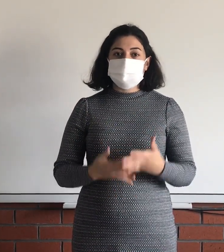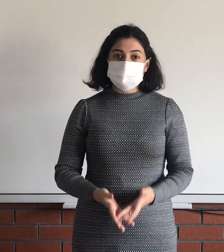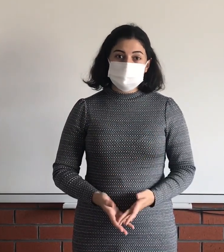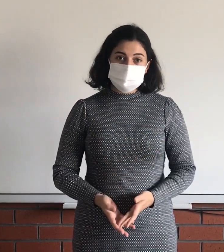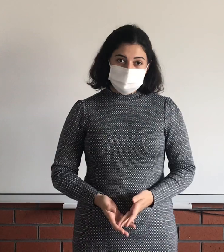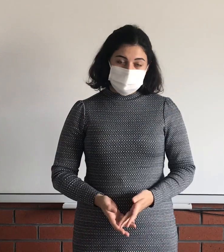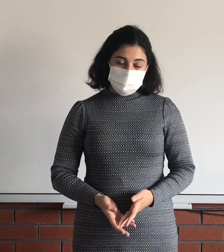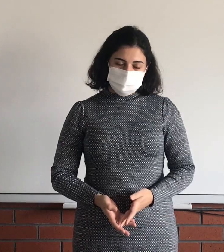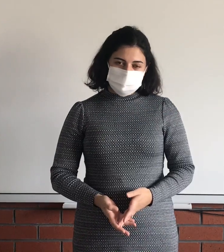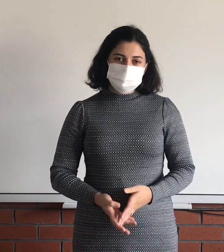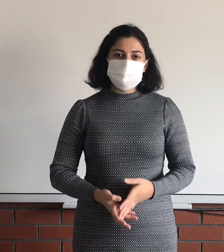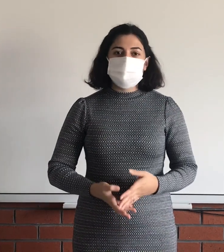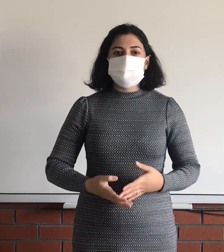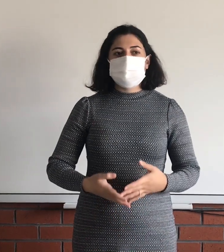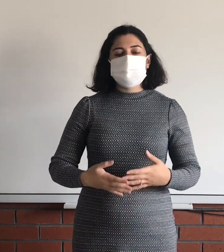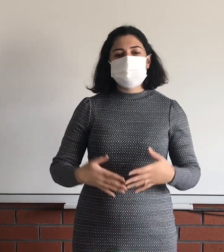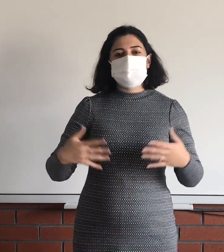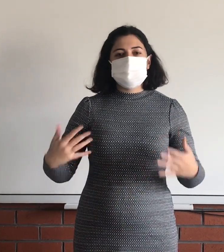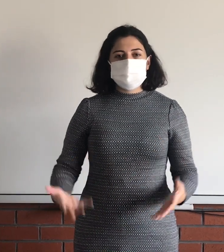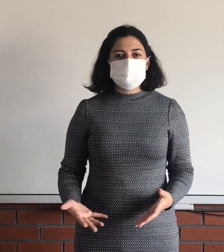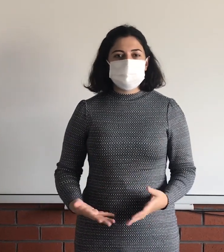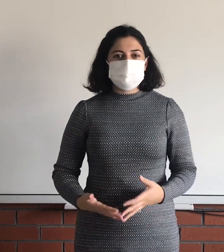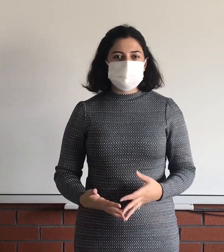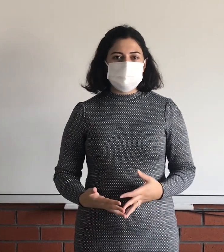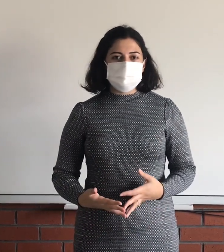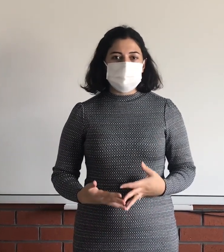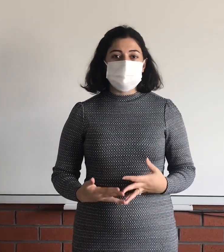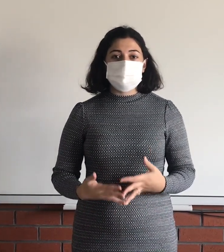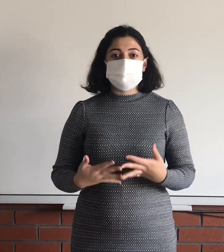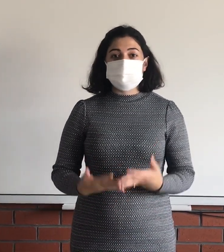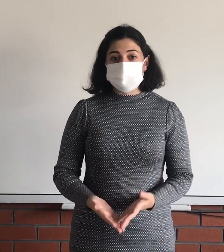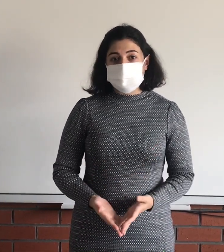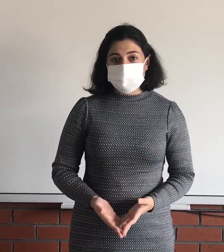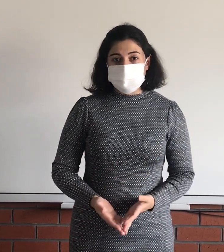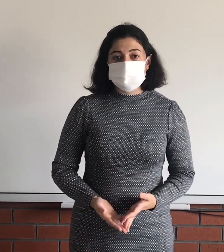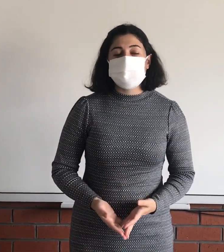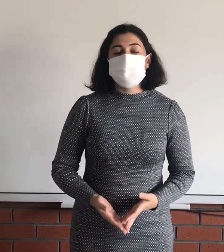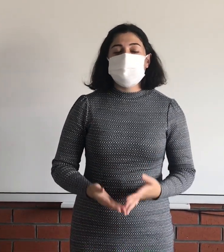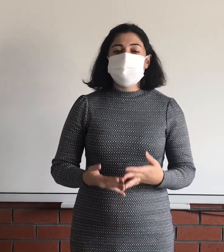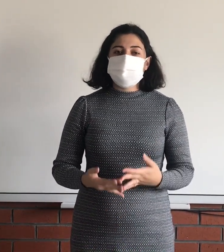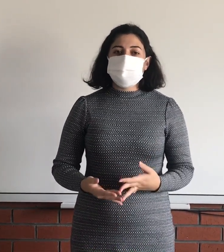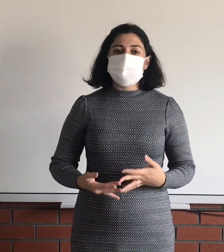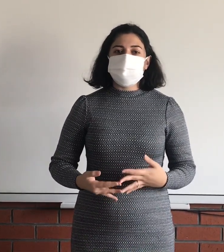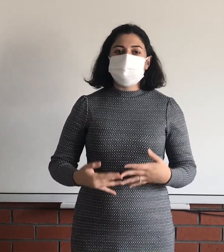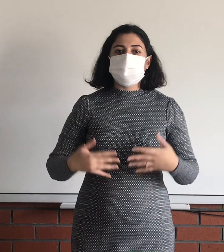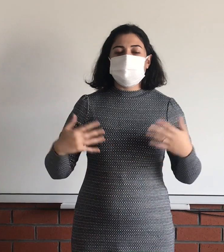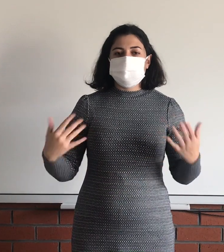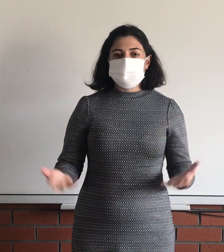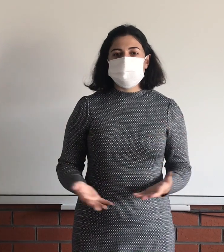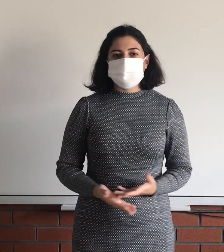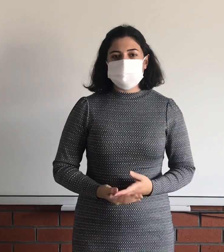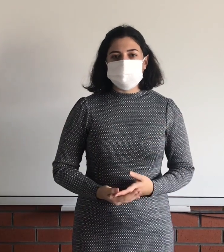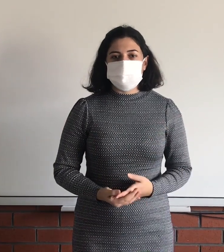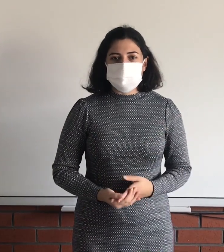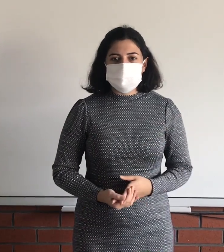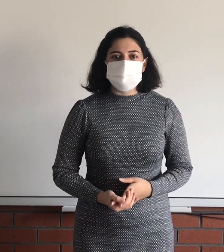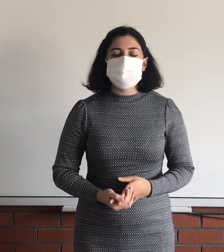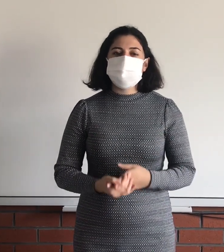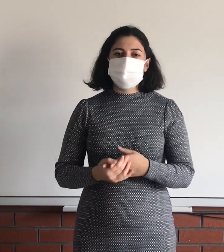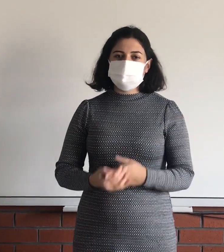etkinlik planladım. Ben bazı hareketleri göstereceğim tabii ki tanım yaparken. Sizler de bunu ailenizle birlikte yaparsınız. Çok